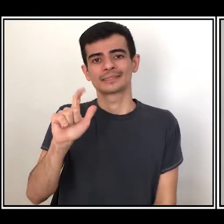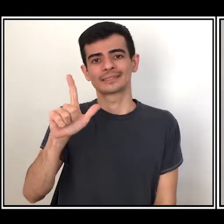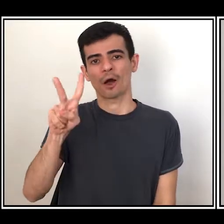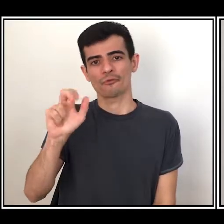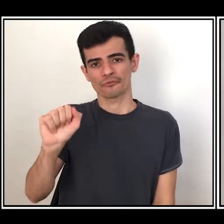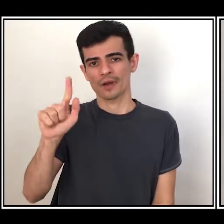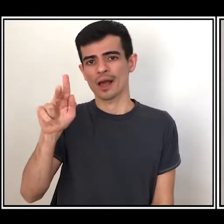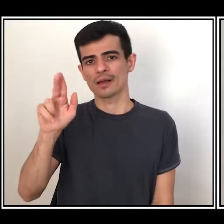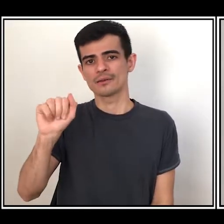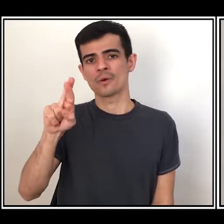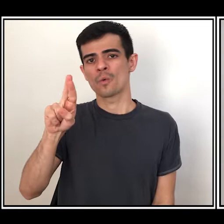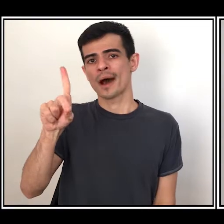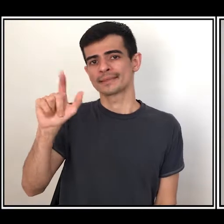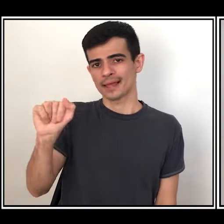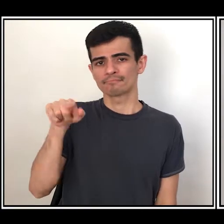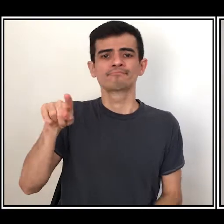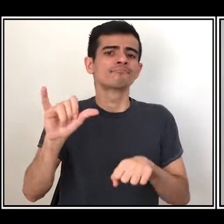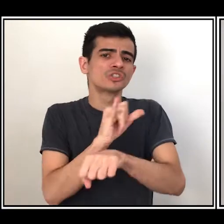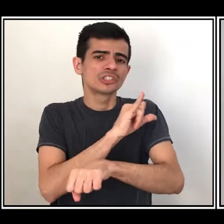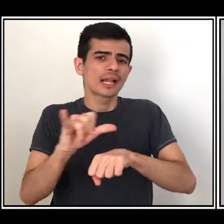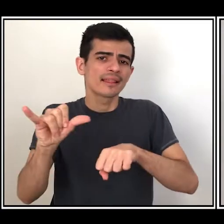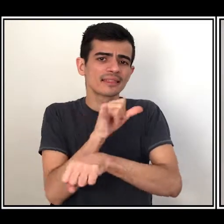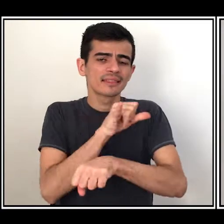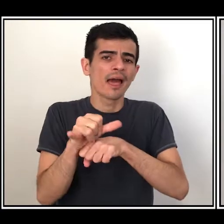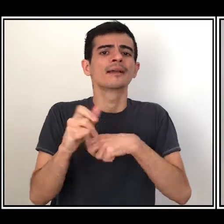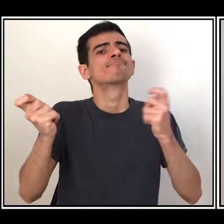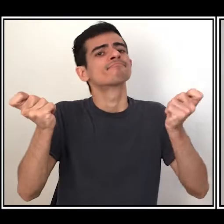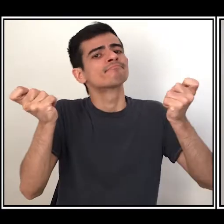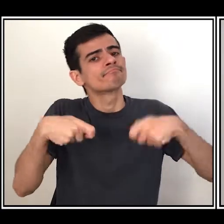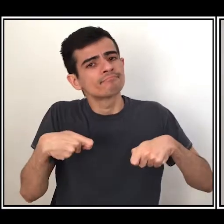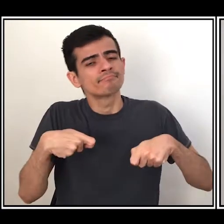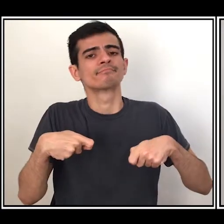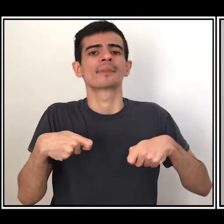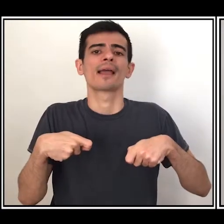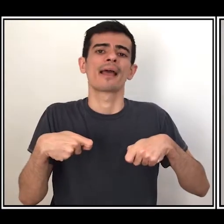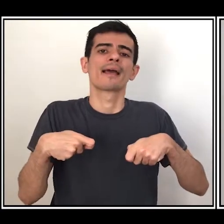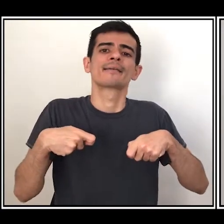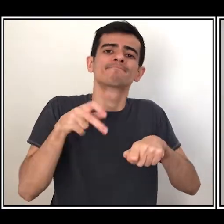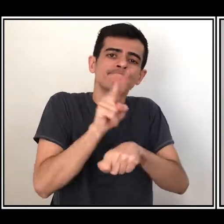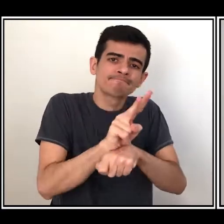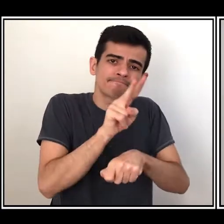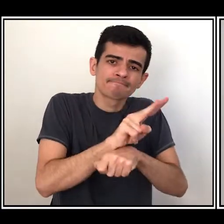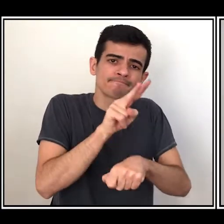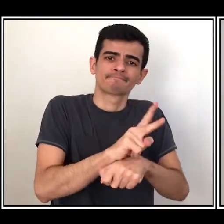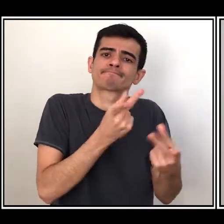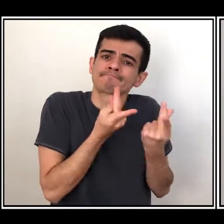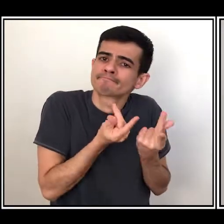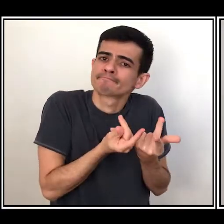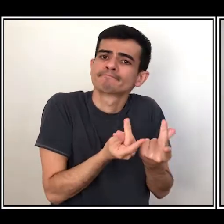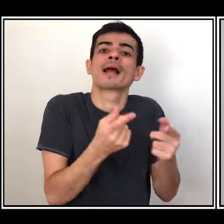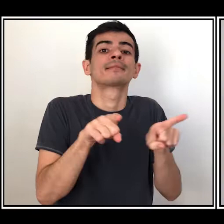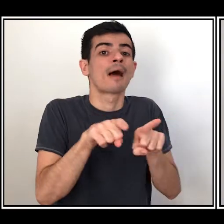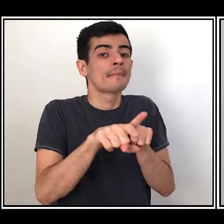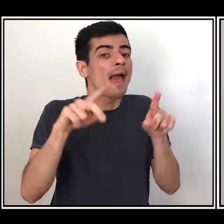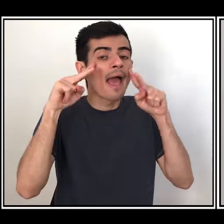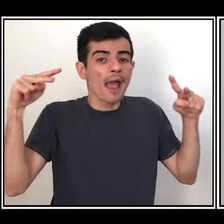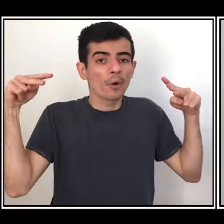medidas e estratégias adotadas para a manutenção e o reconhecimento do bem.